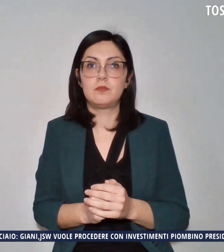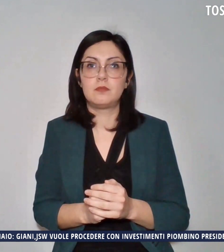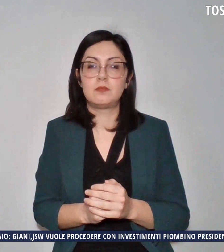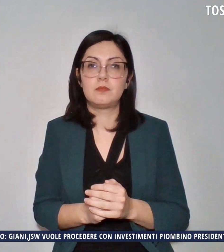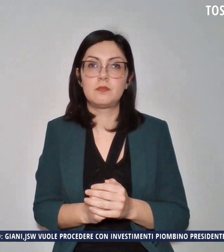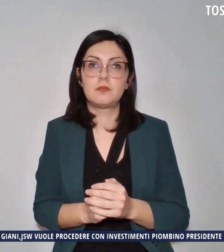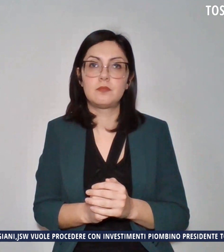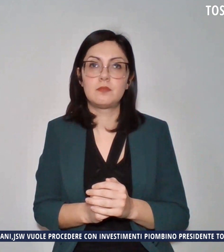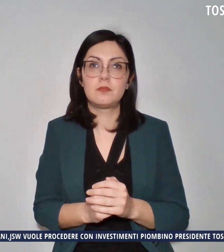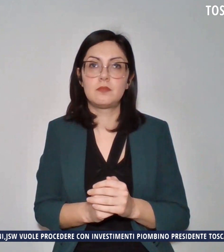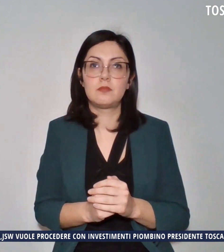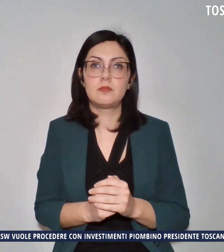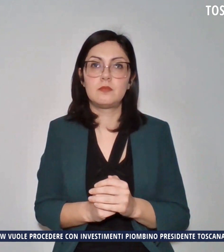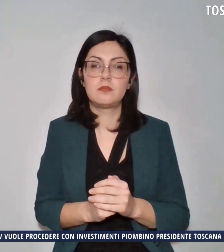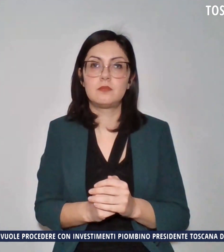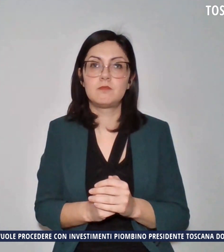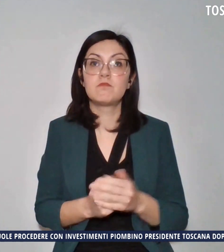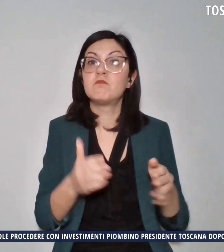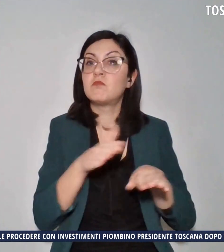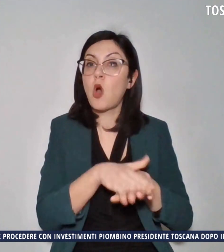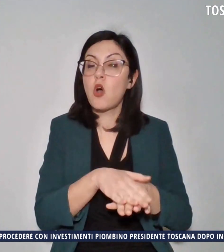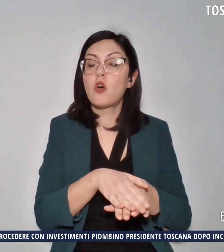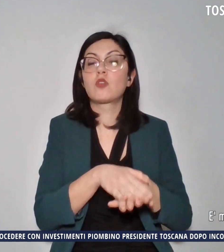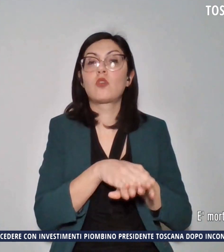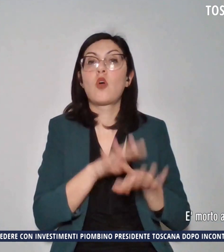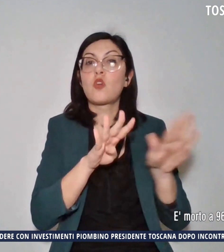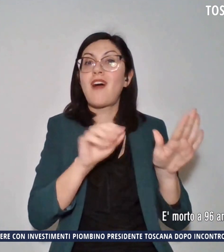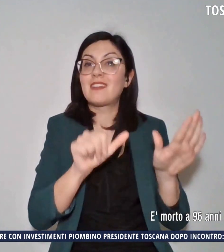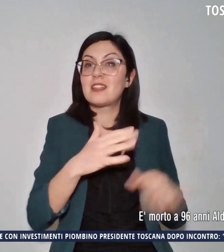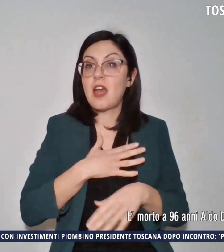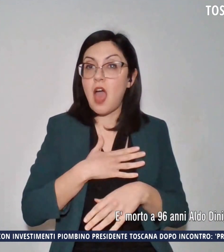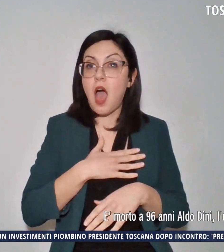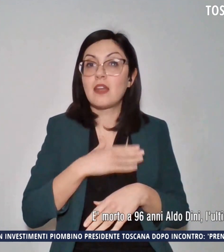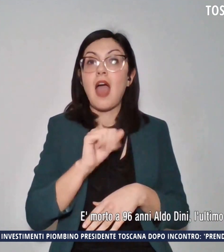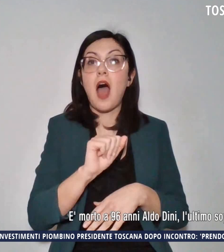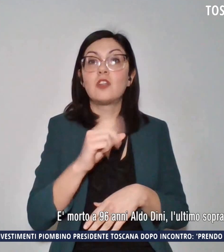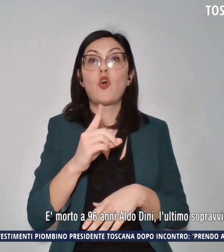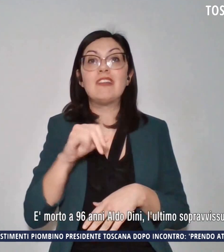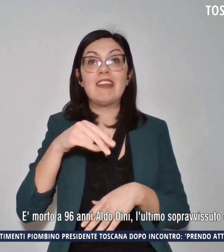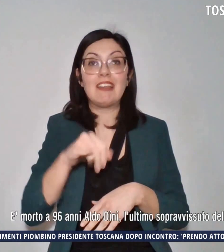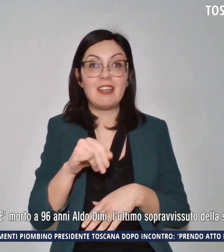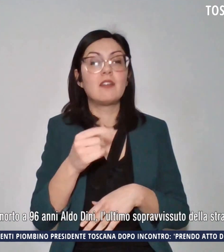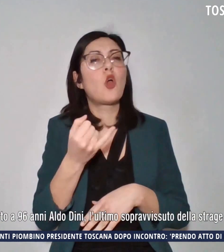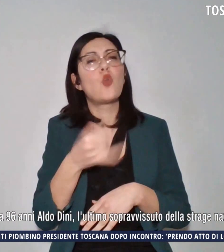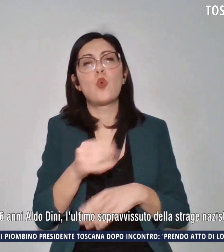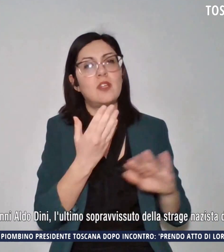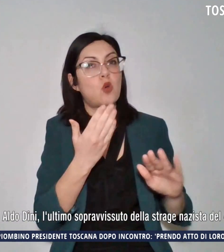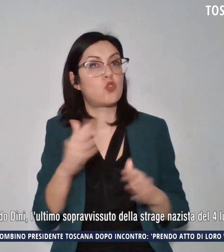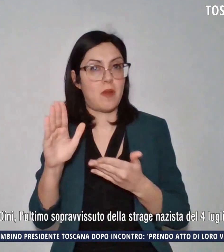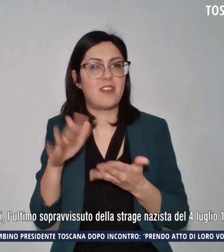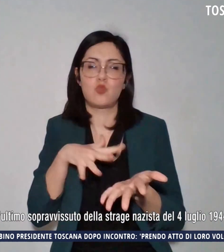È morto a 96 anni Aldo Dini, l'ultimo sopravvissuto della strage nazista